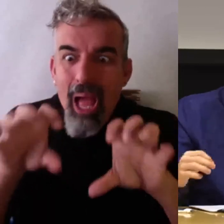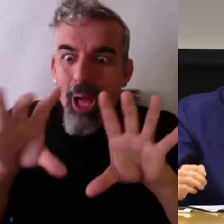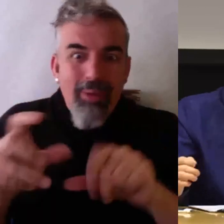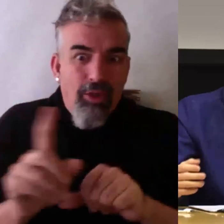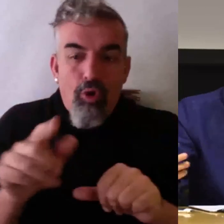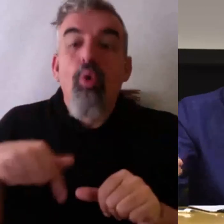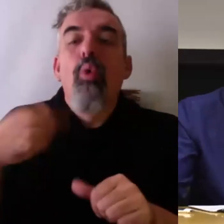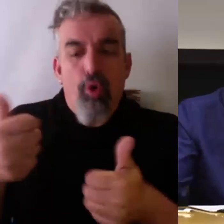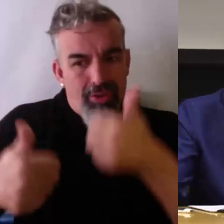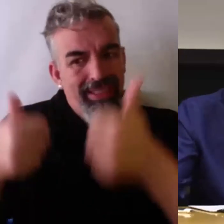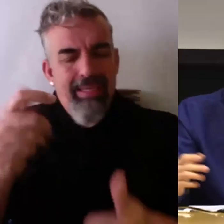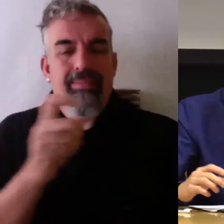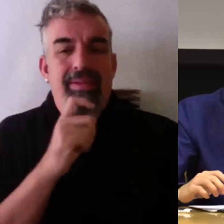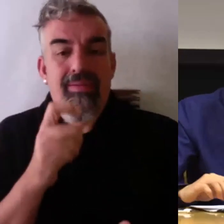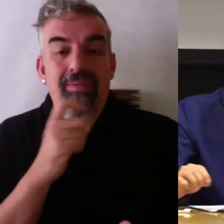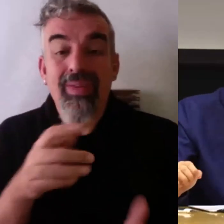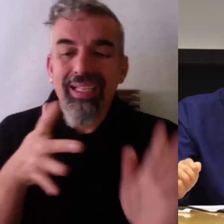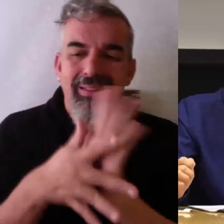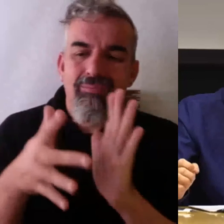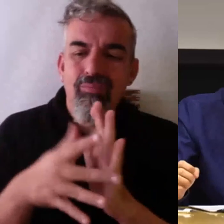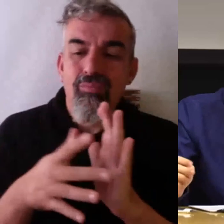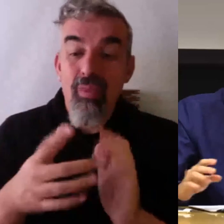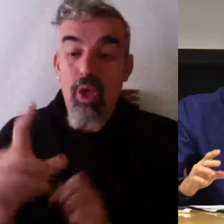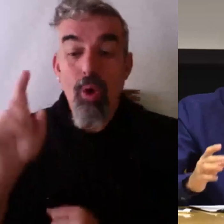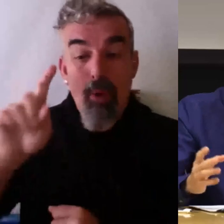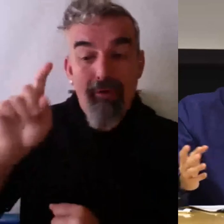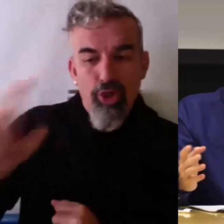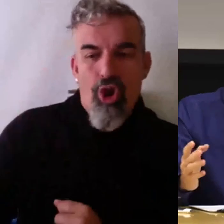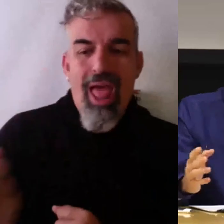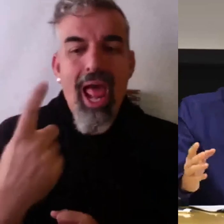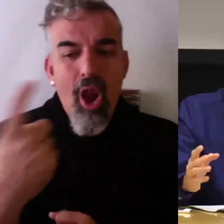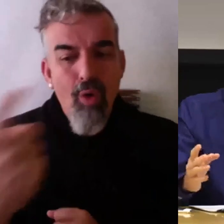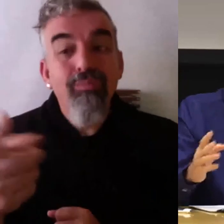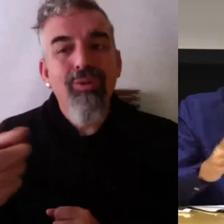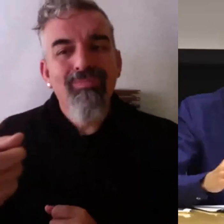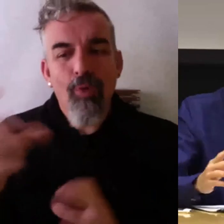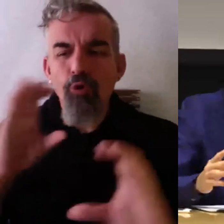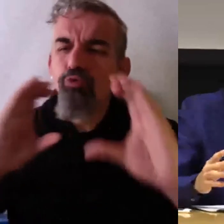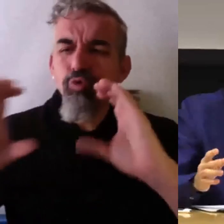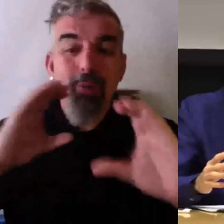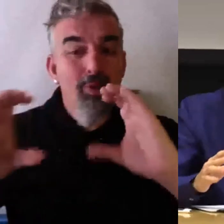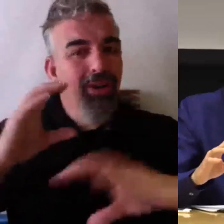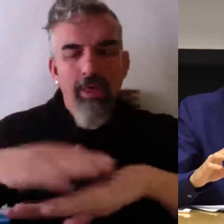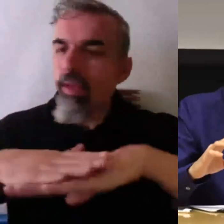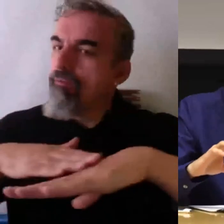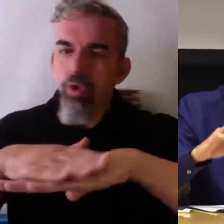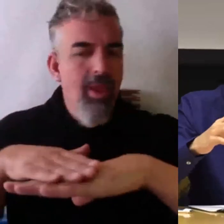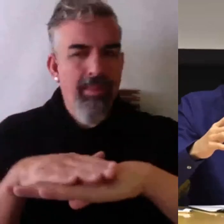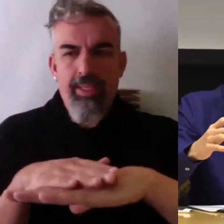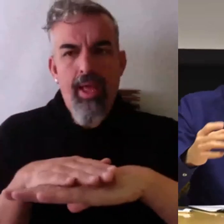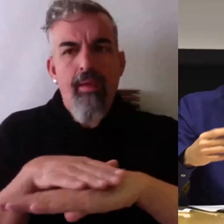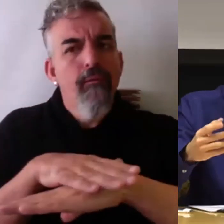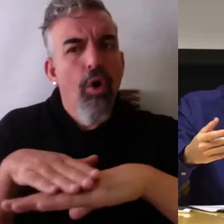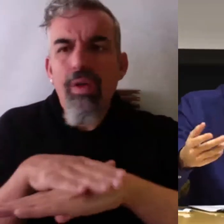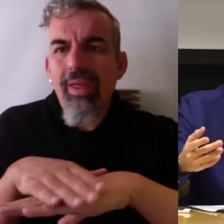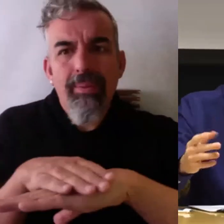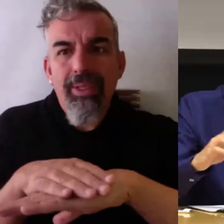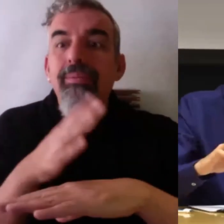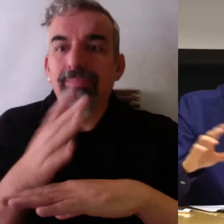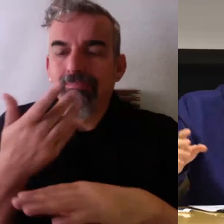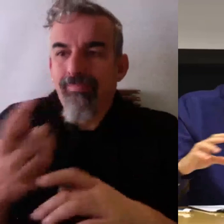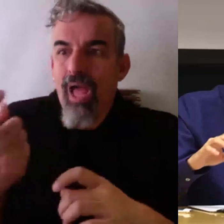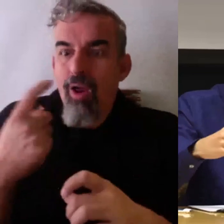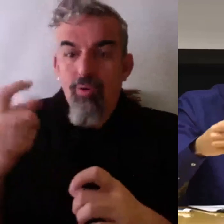Explicar las cosas, la comunicación a mí me parece fundamental y justamente hace dos días le estaba dando la charla contraria a los